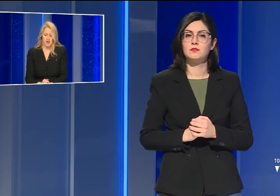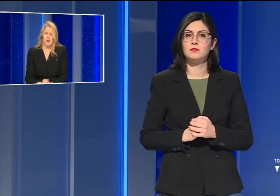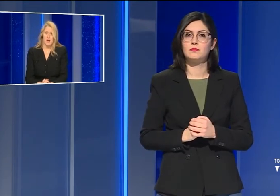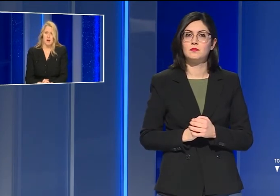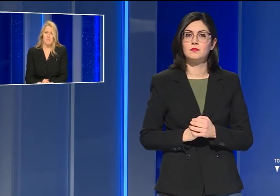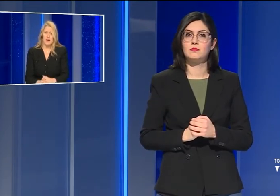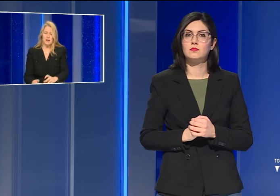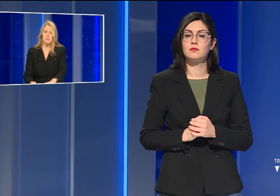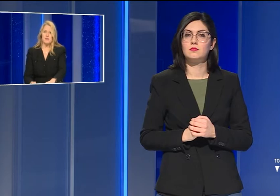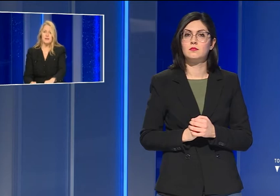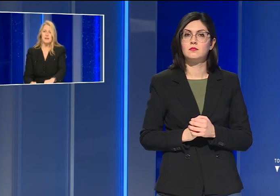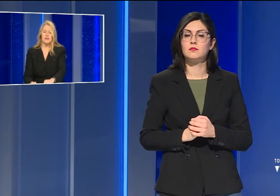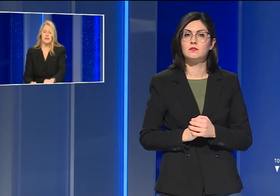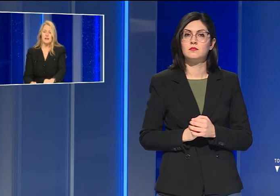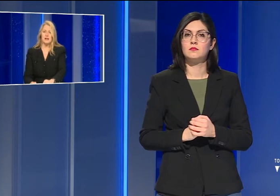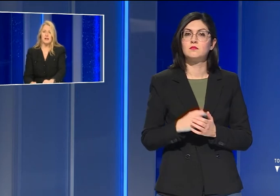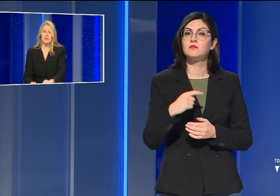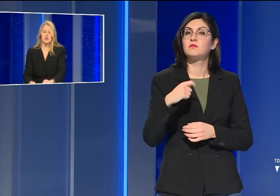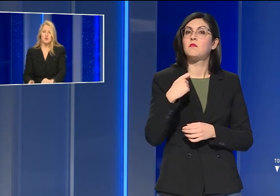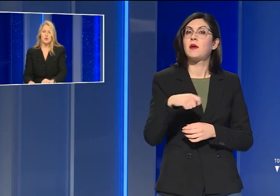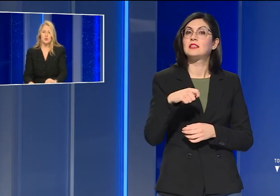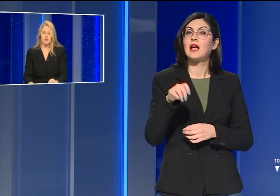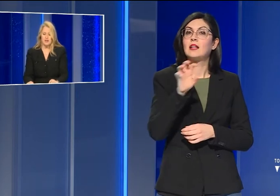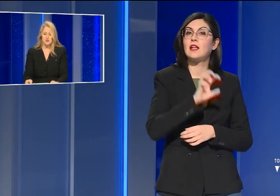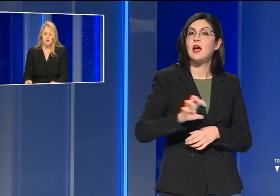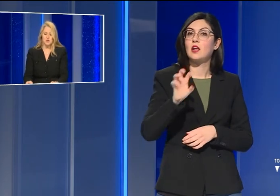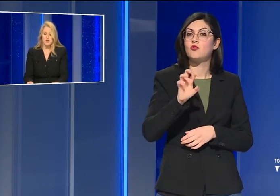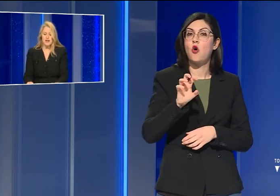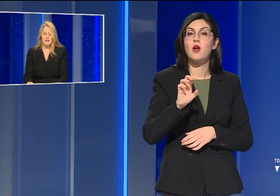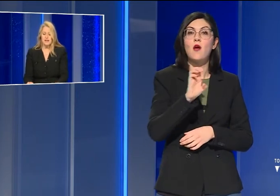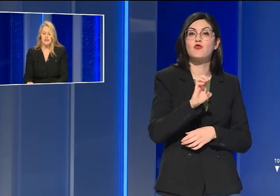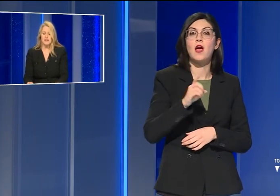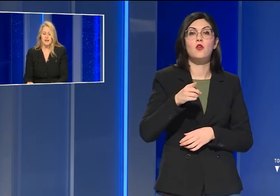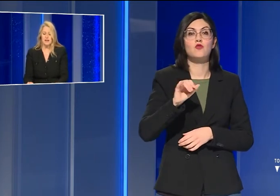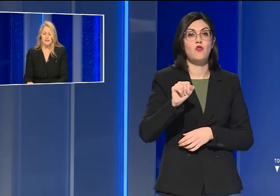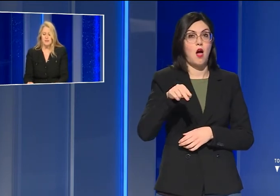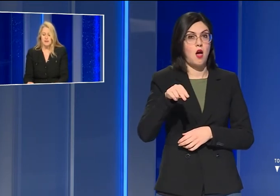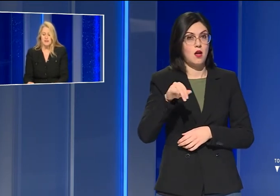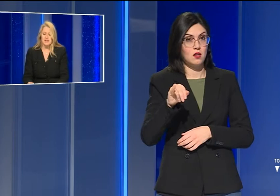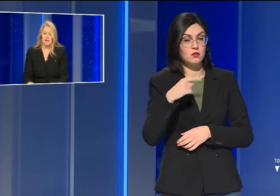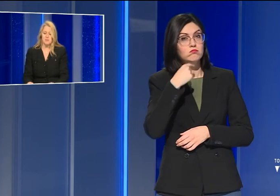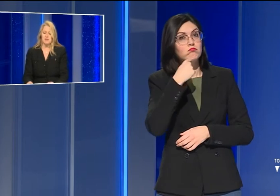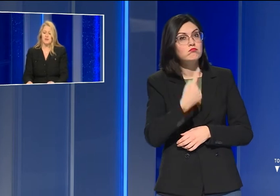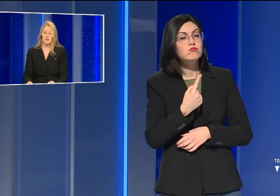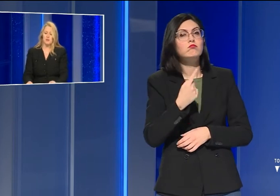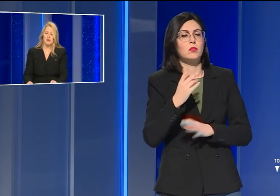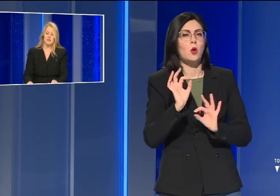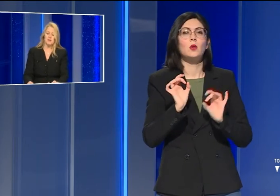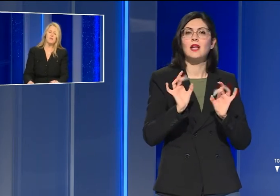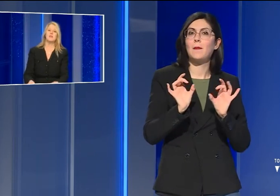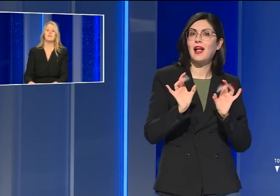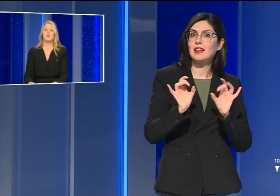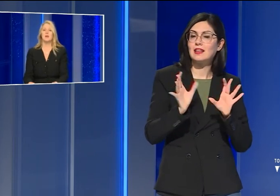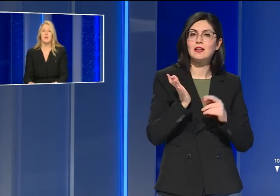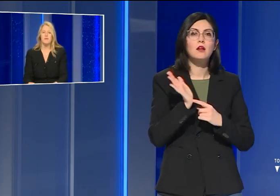E parla il Presidente della Regione Toscana Eugenio Gianni che stamattina ha presentato il